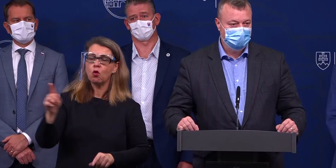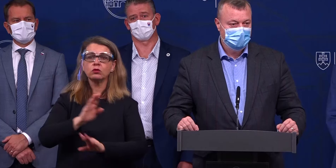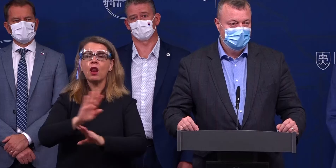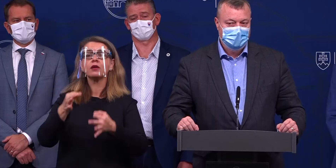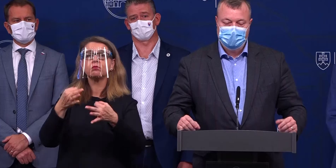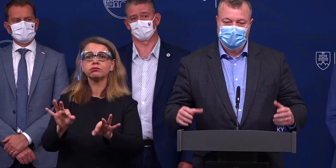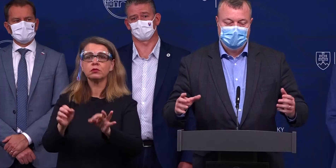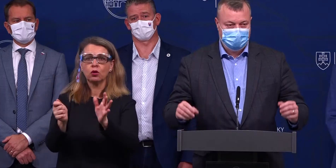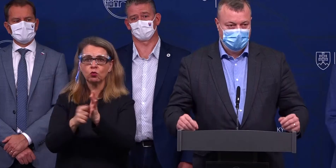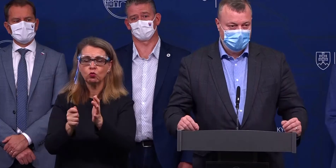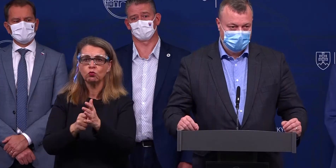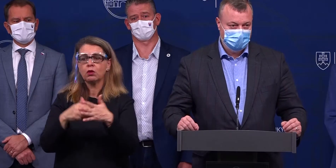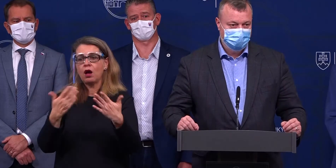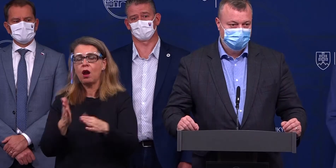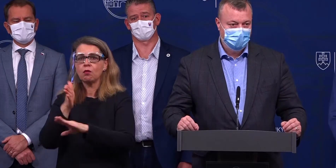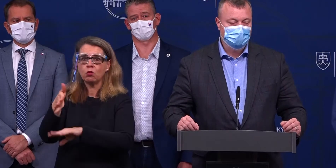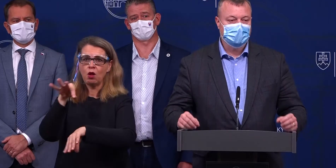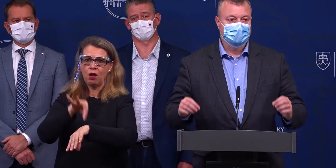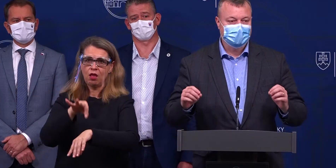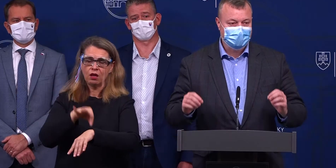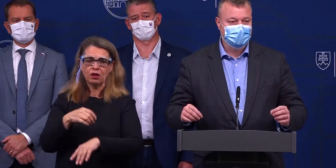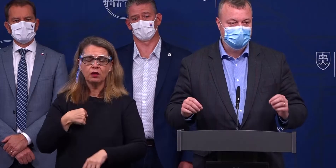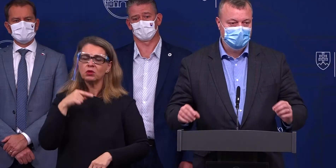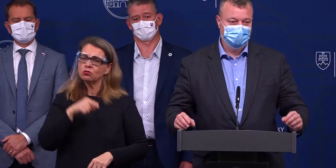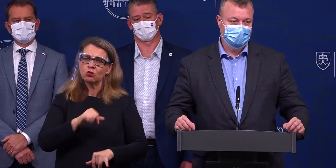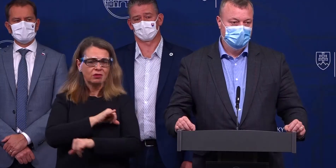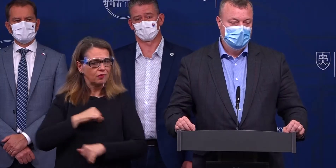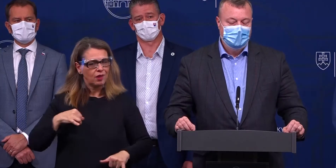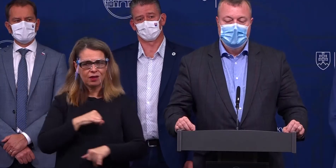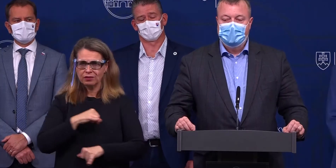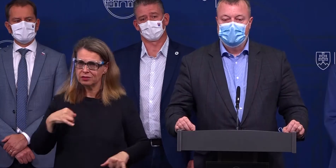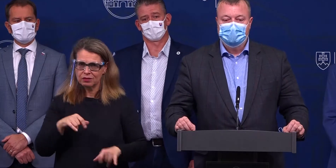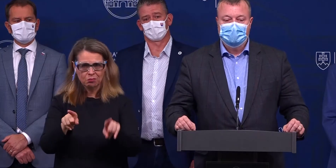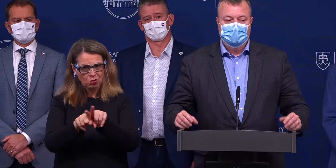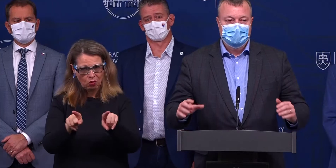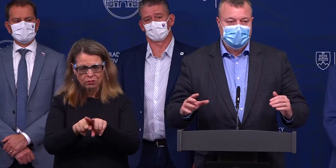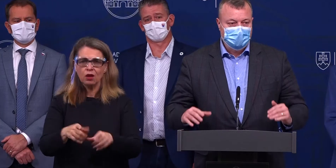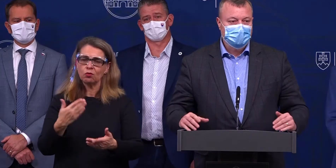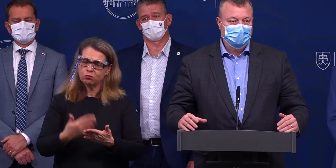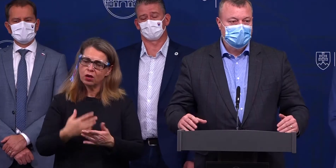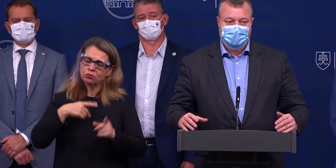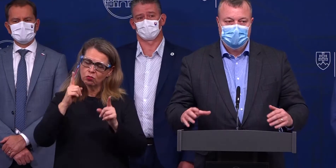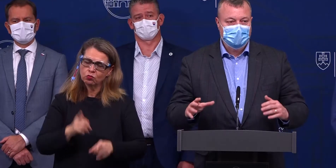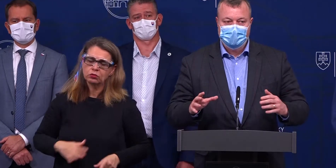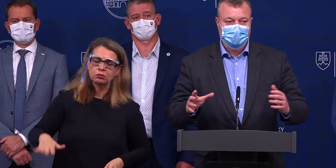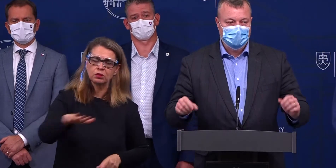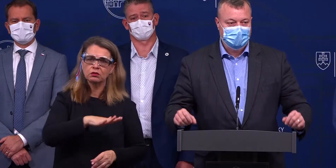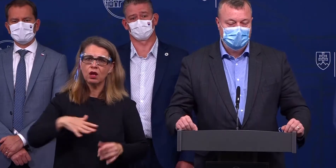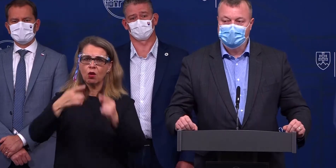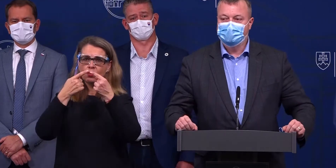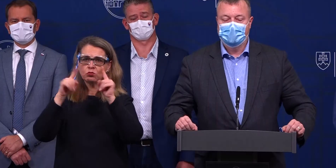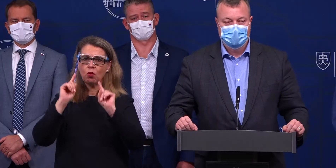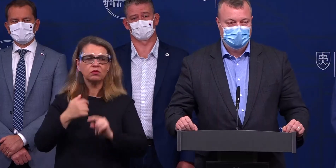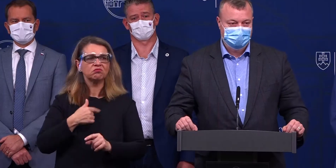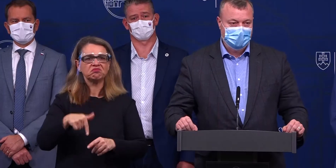účelom prípadne návštevy lekára. Tomu sa chceme zásadne vyhnúť a preto musíme robiť celoplošné opatrenia. Už nám nepomôže